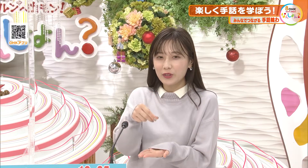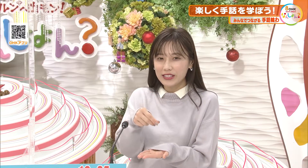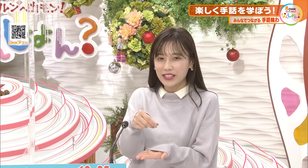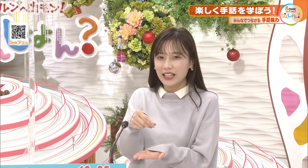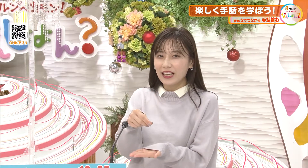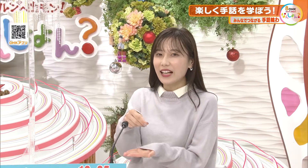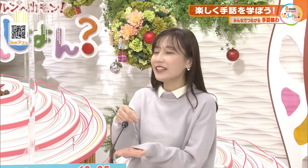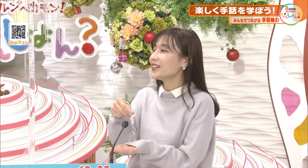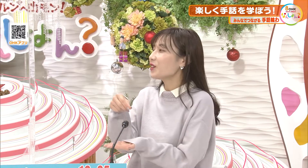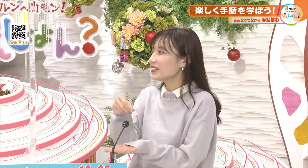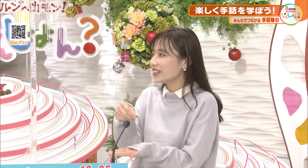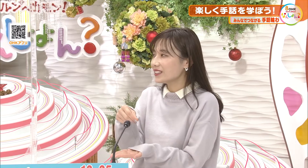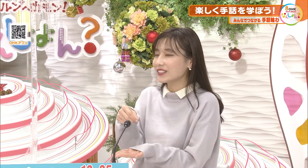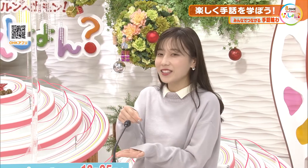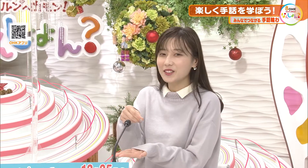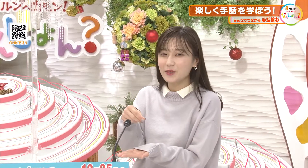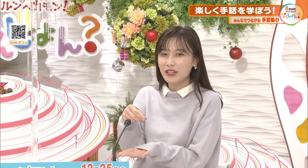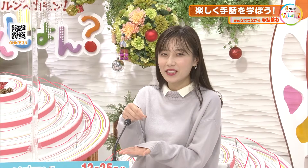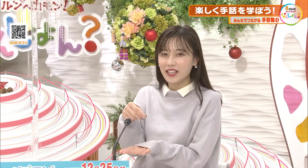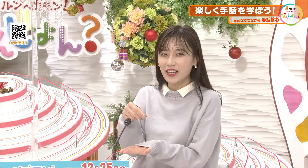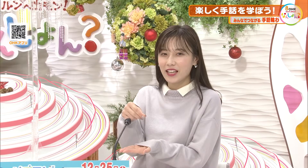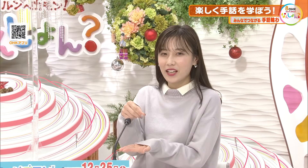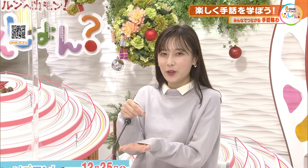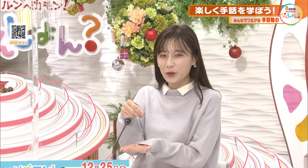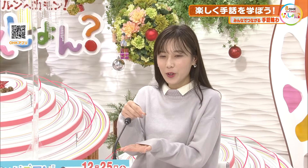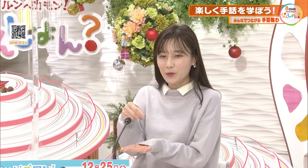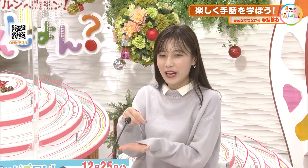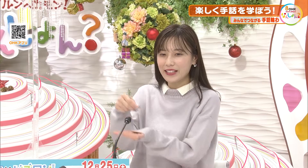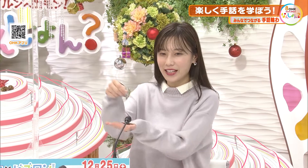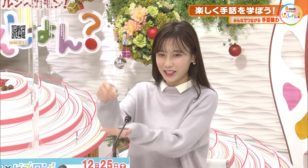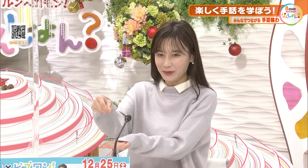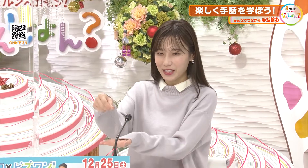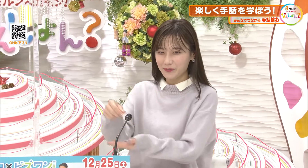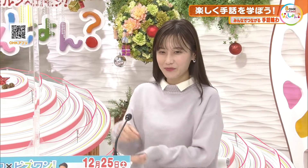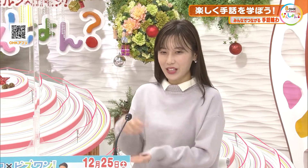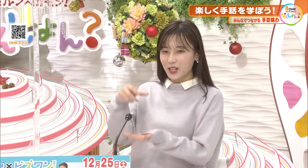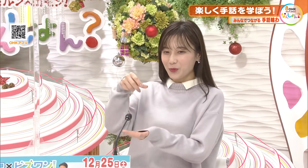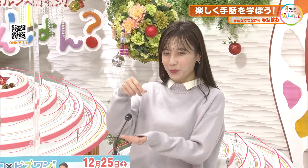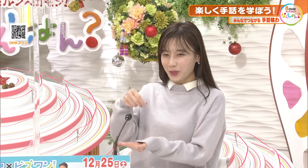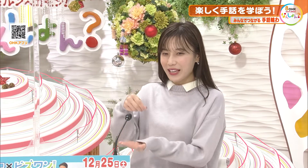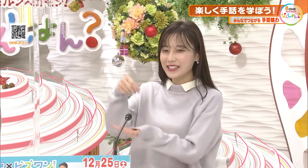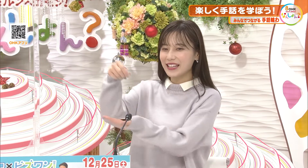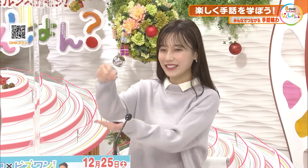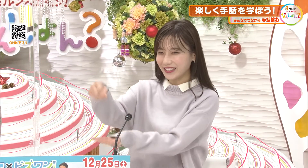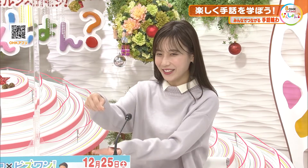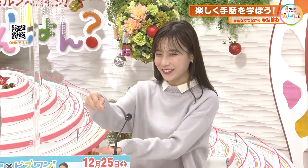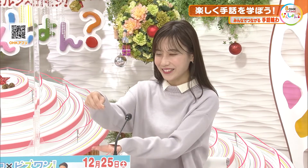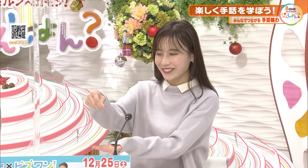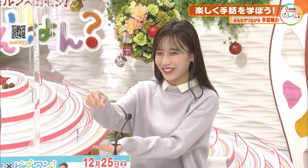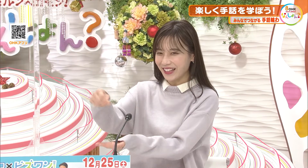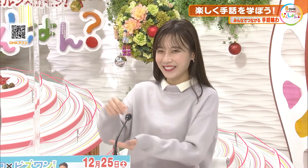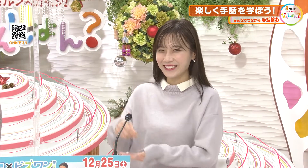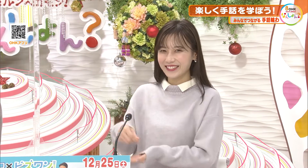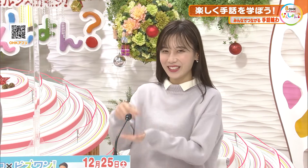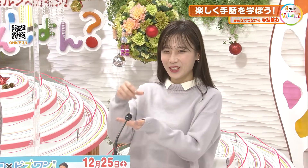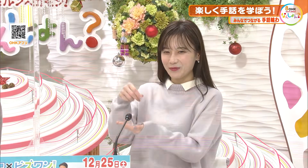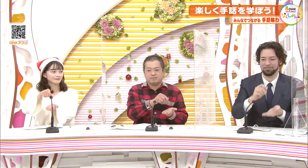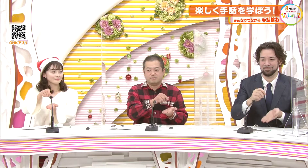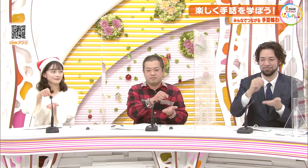し相手の方に差し出すイメージで両手を前に出しますプレゼントプレゼ